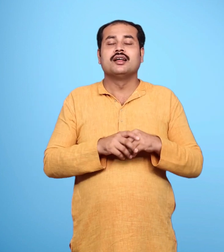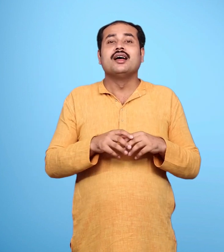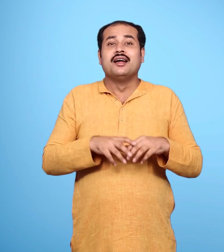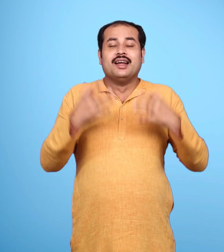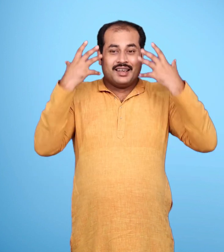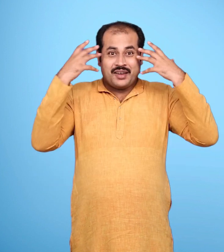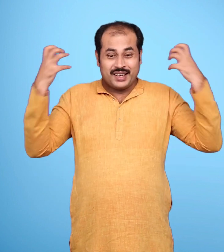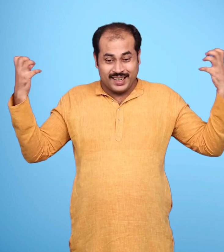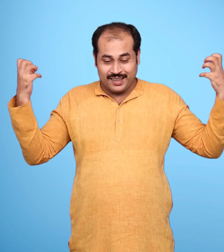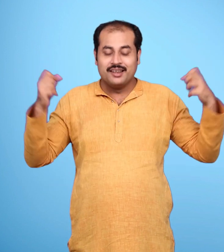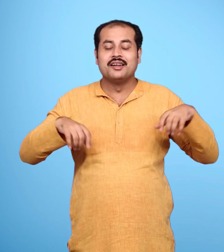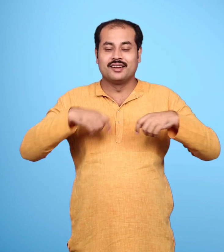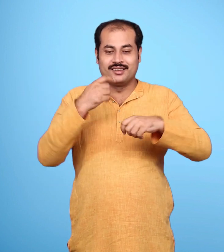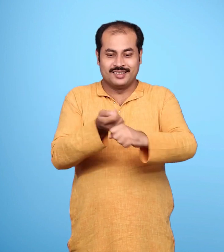रावन के रत पर हमला कर दिया